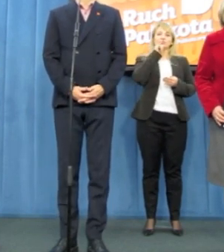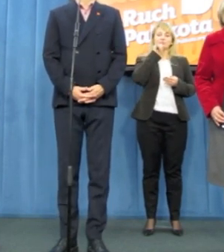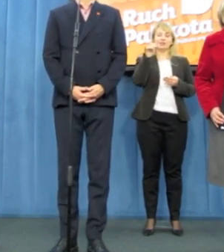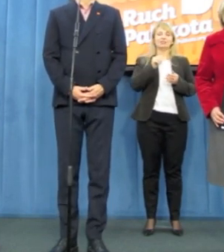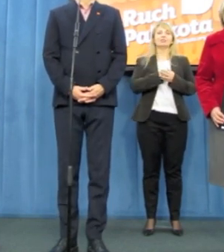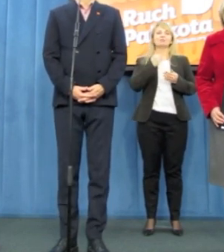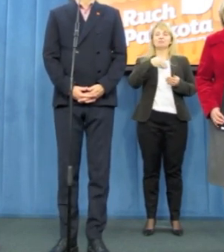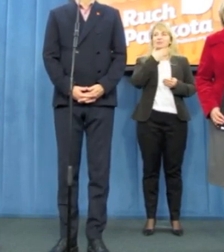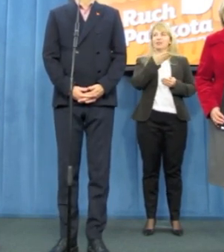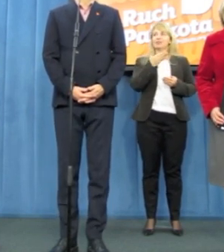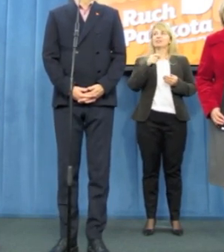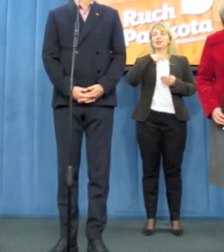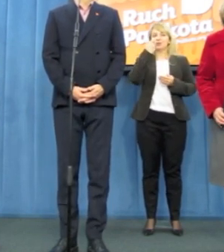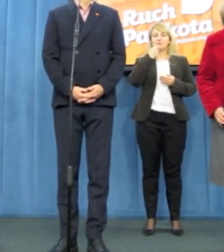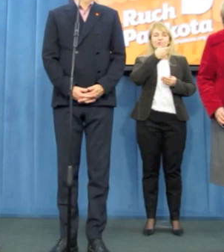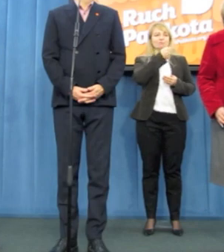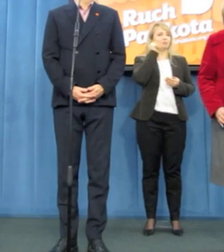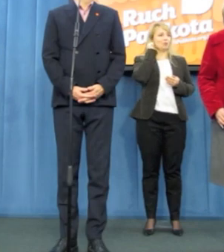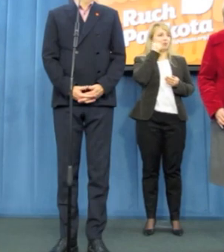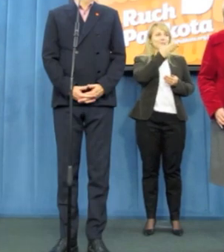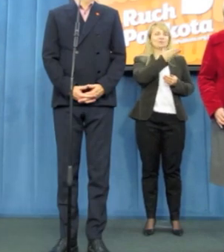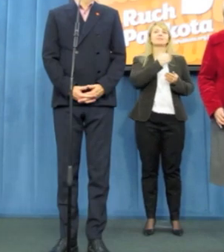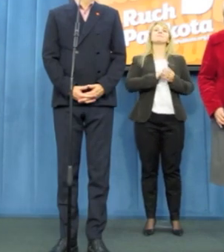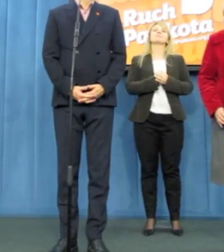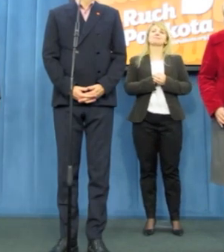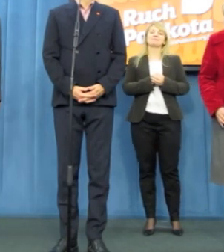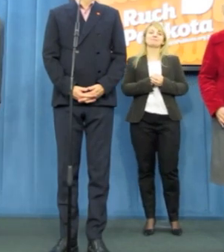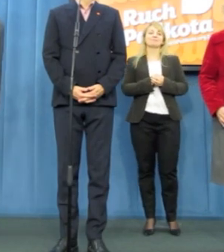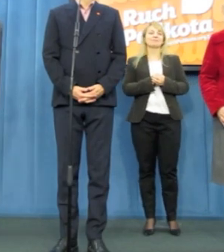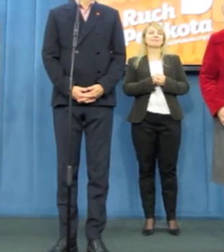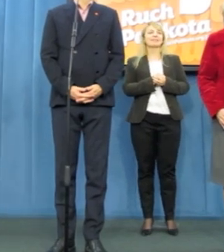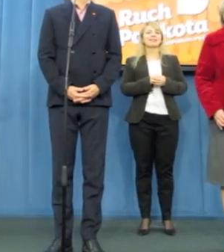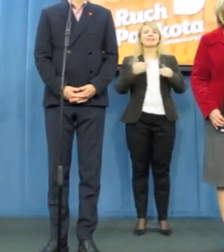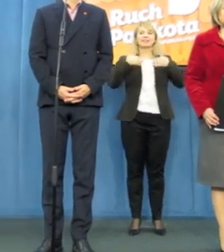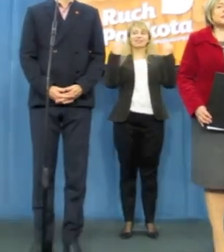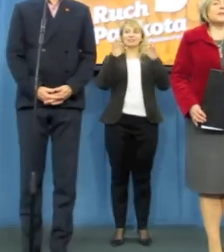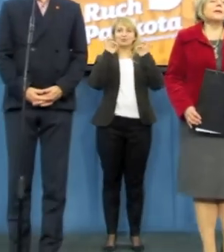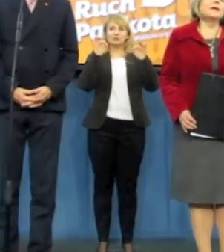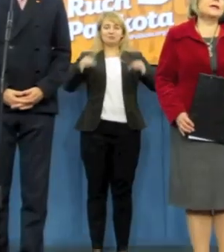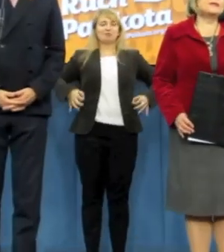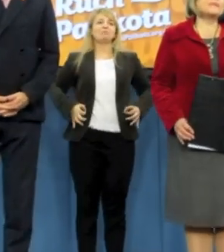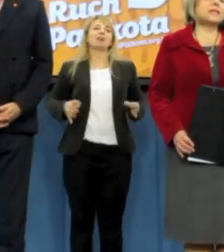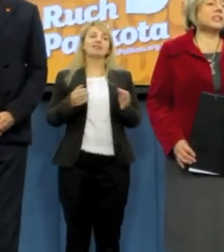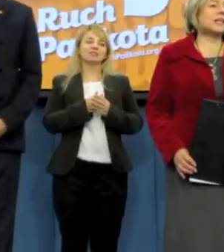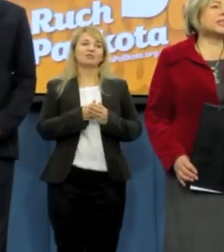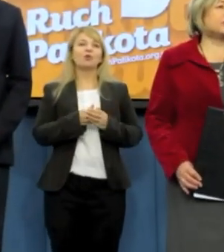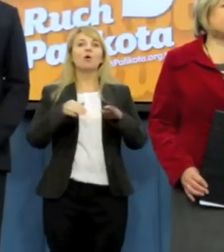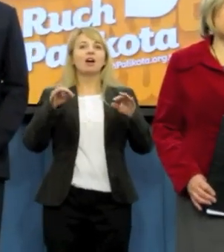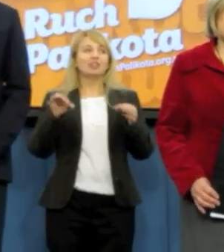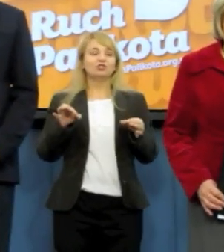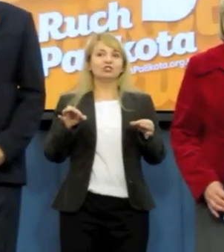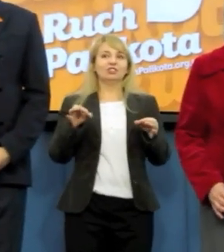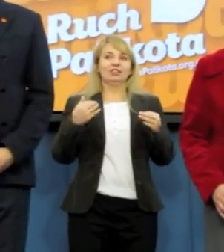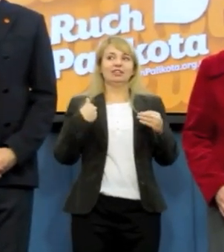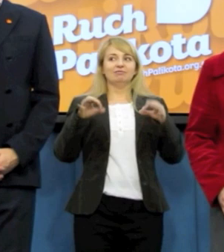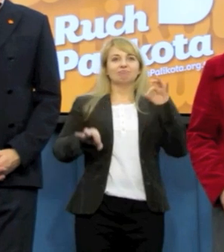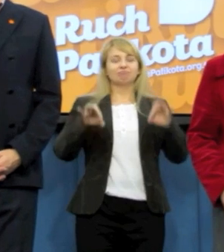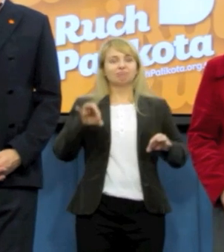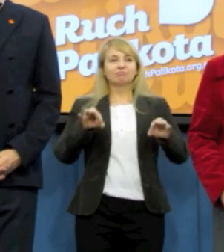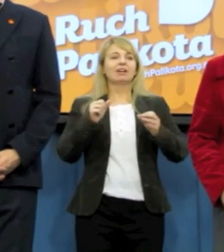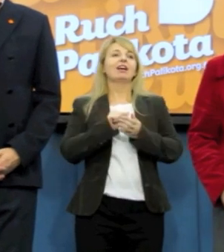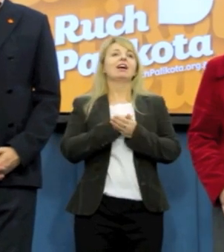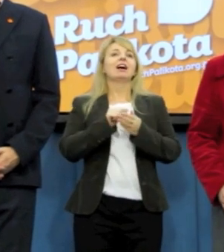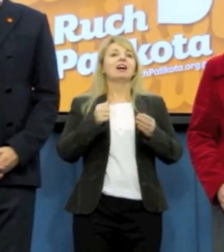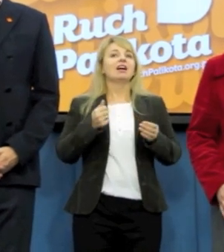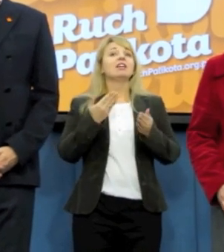I oddaję głos Pani Marszałkini, proszę Państwa. Dzień dobry Państwu. Nasza dzisiejsza konferencja